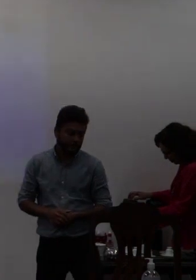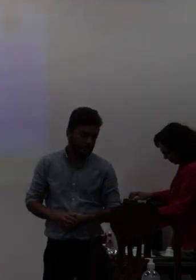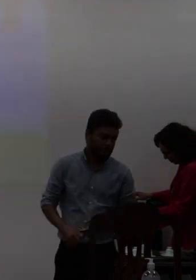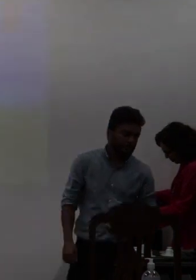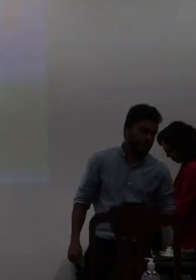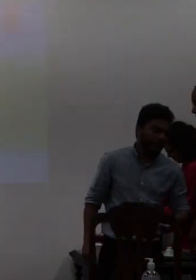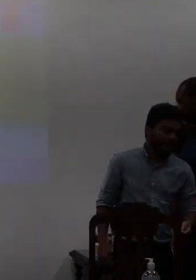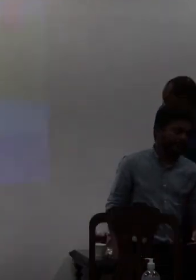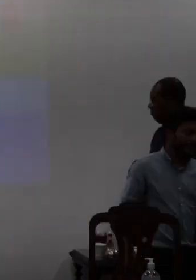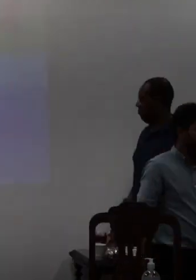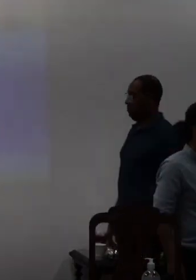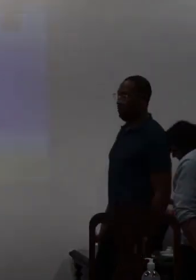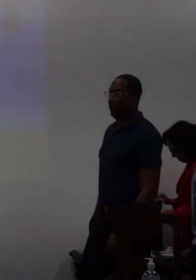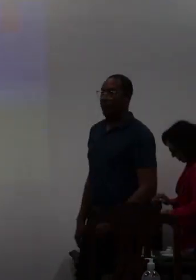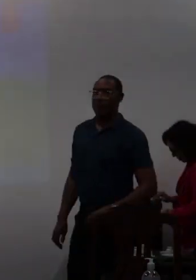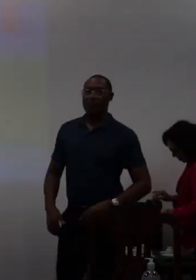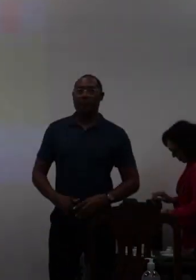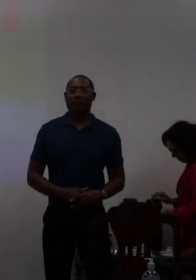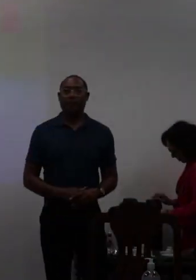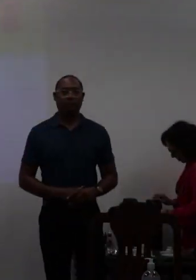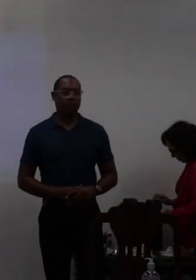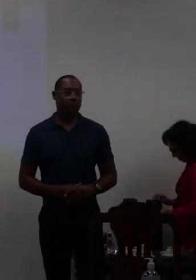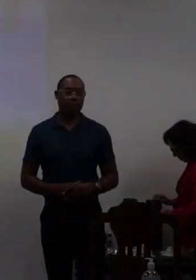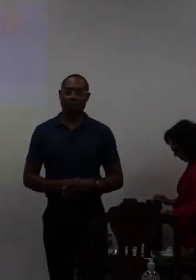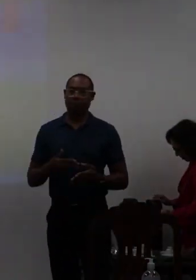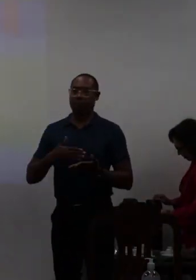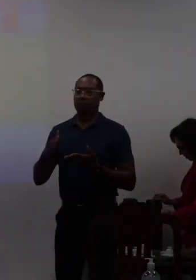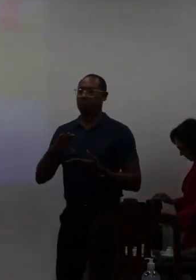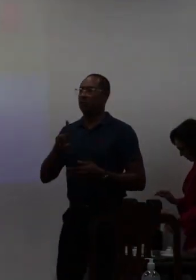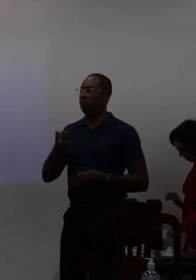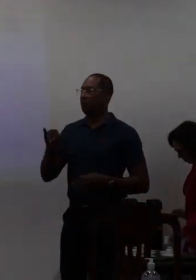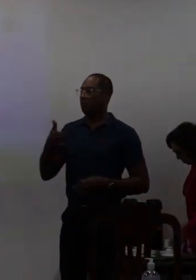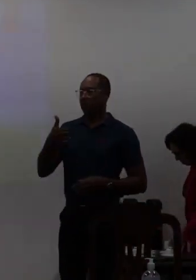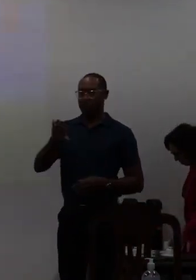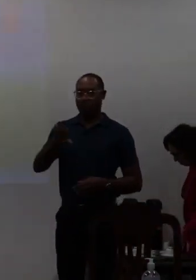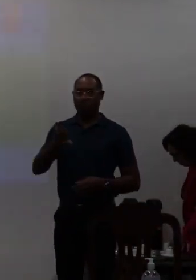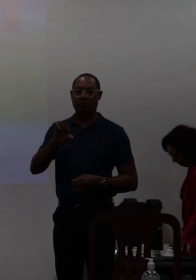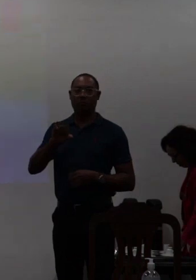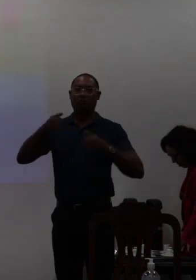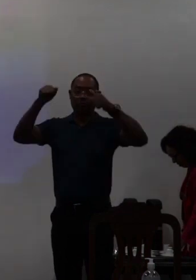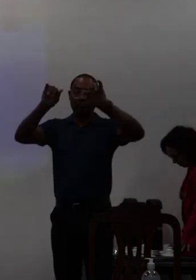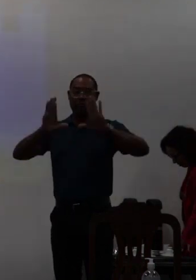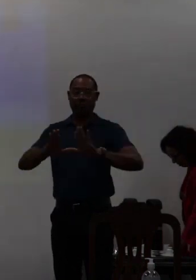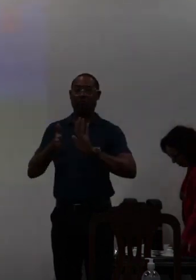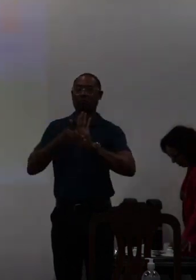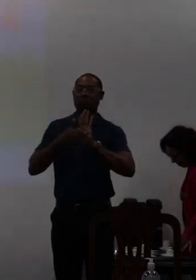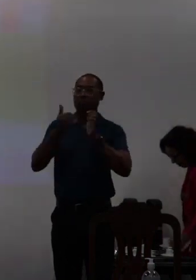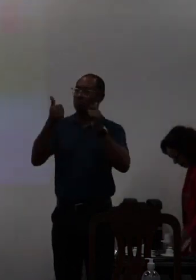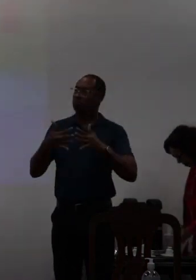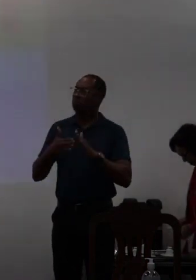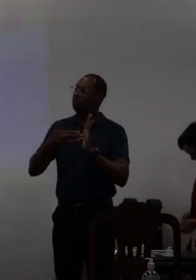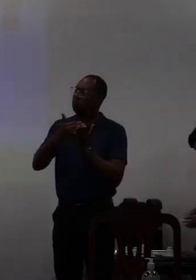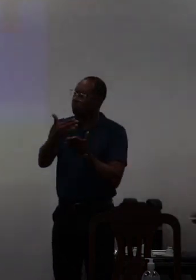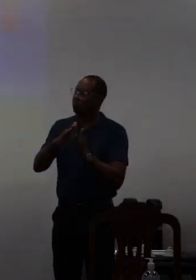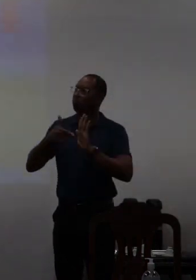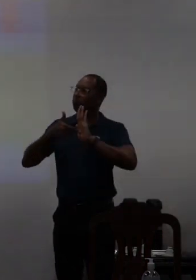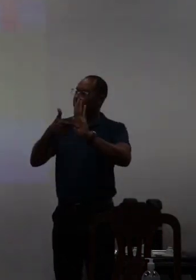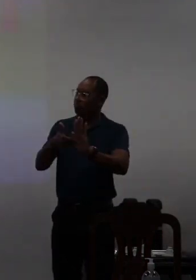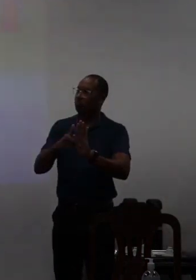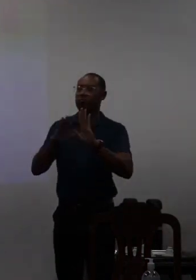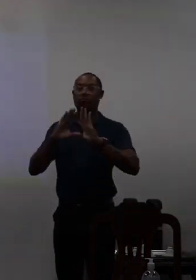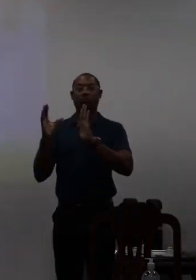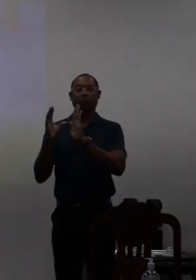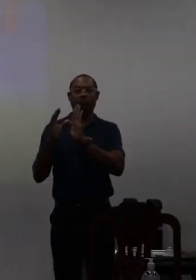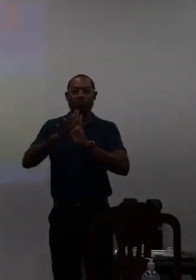nós fizemos o nosso primeiro encanto lá no dia 19 do CFP a proposta era apresentar à